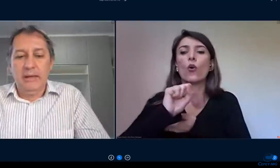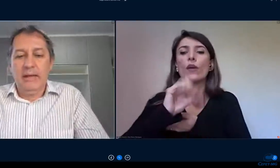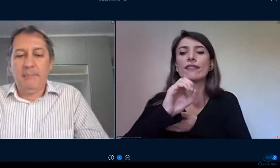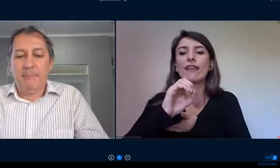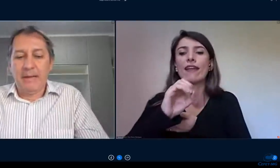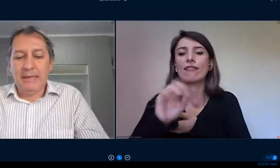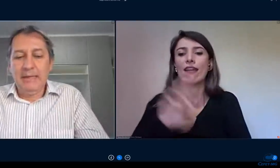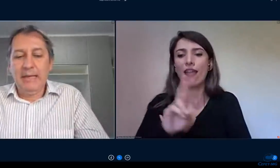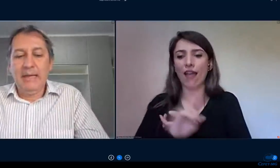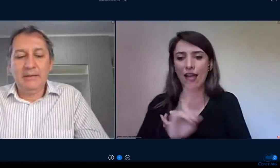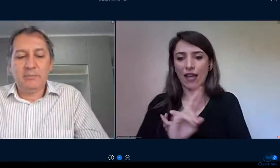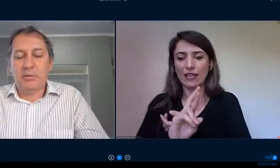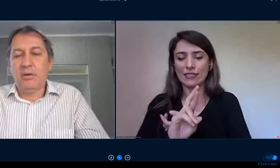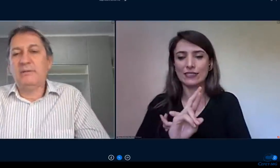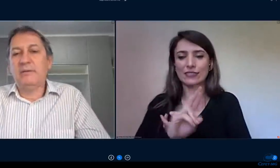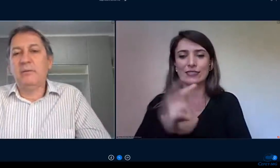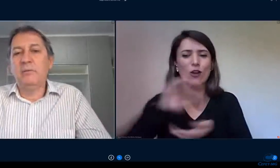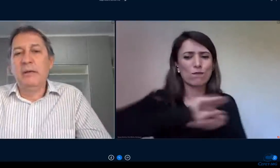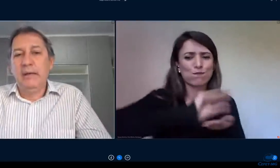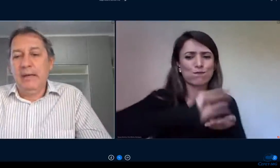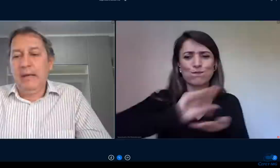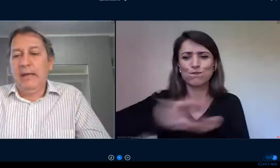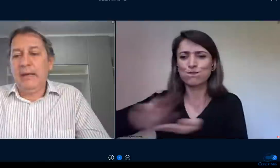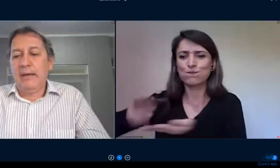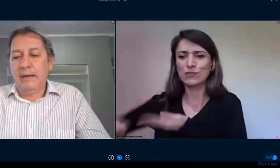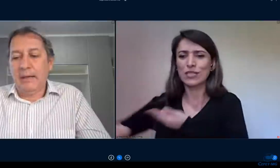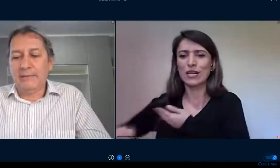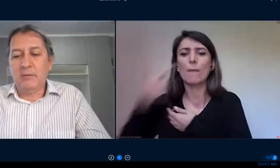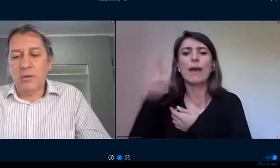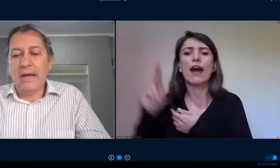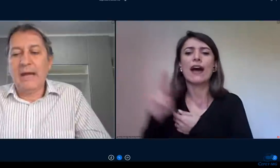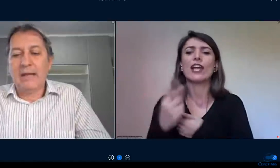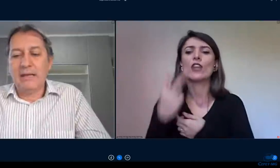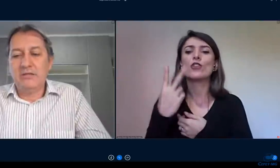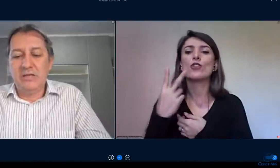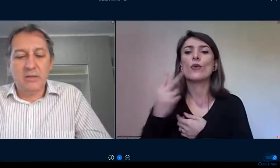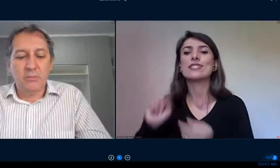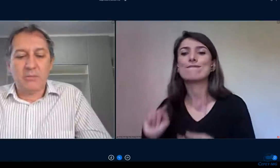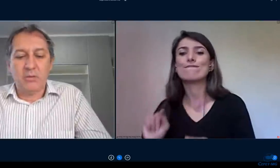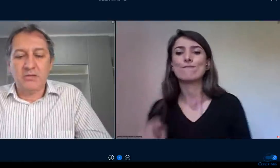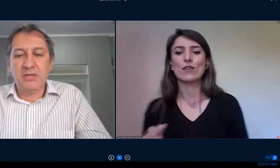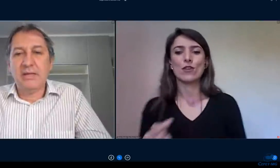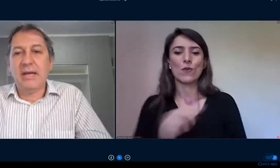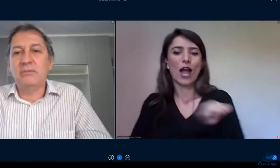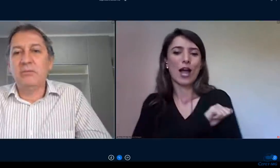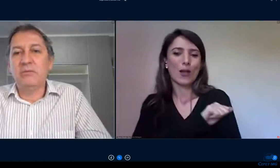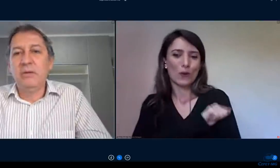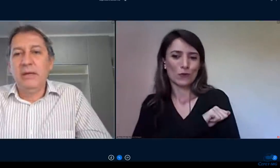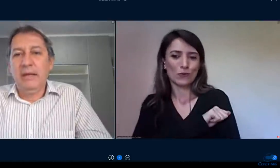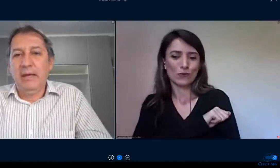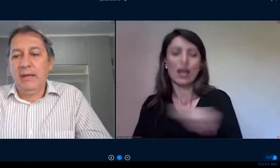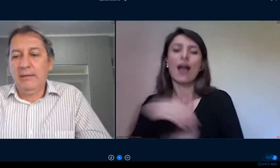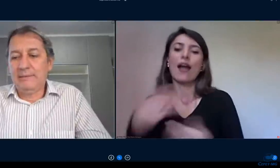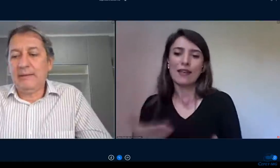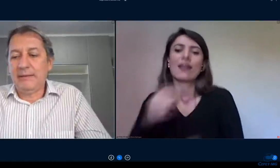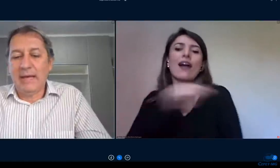para que eles possam assegurar garantir um pacote de dados